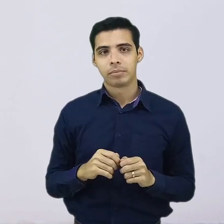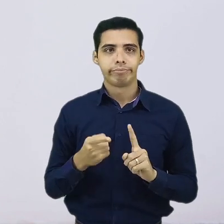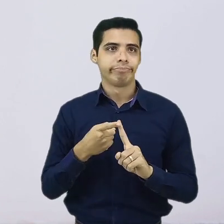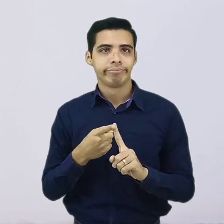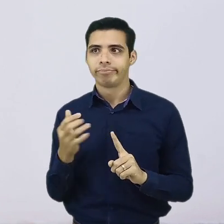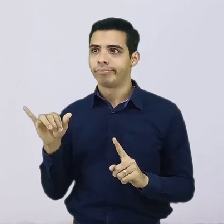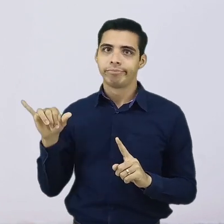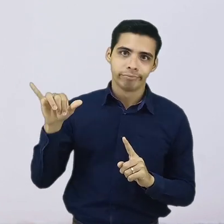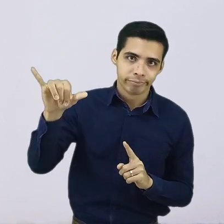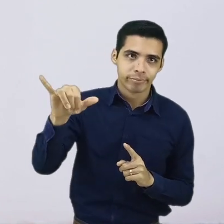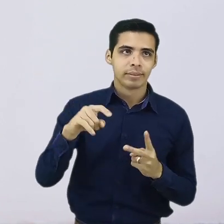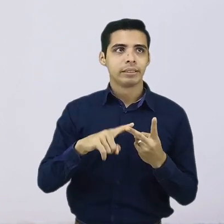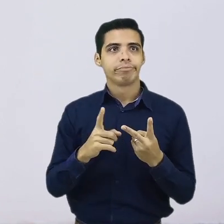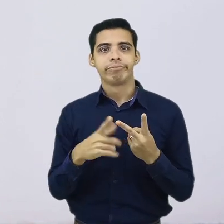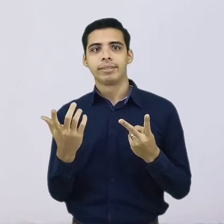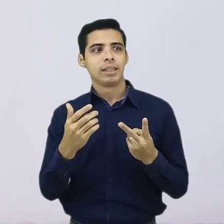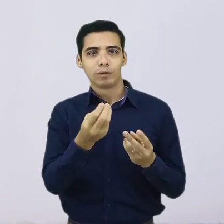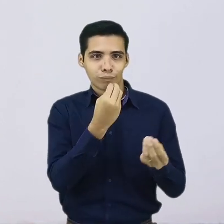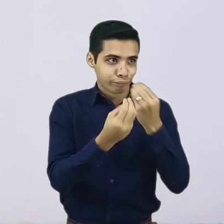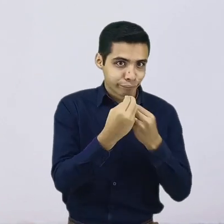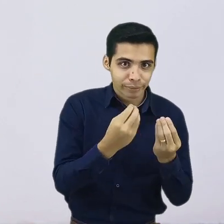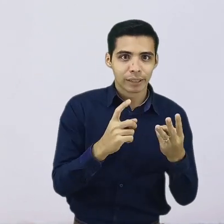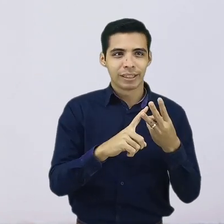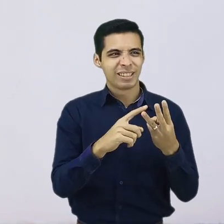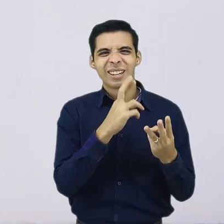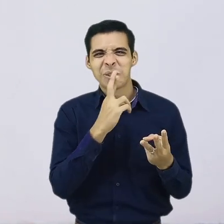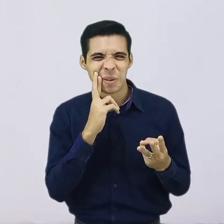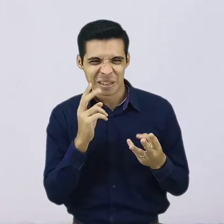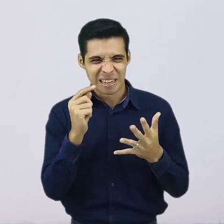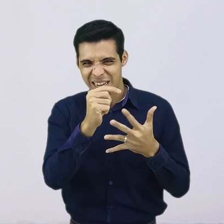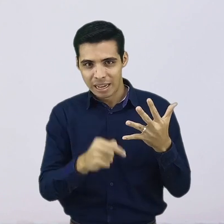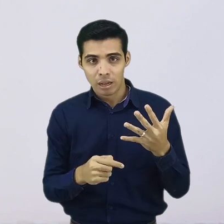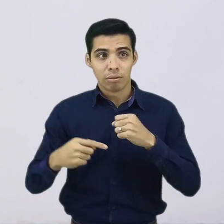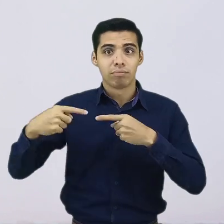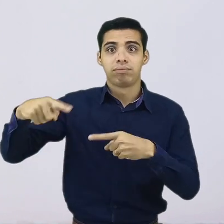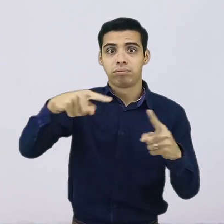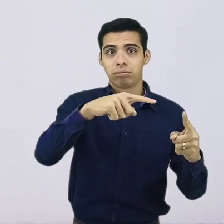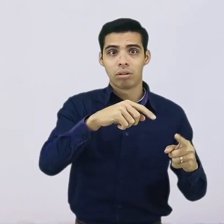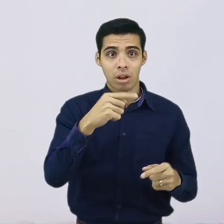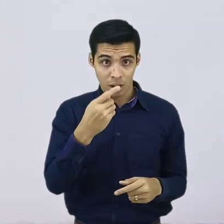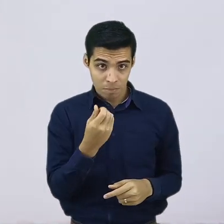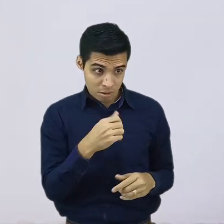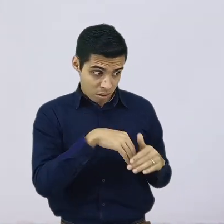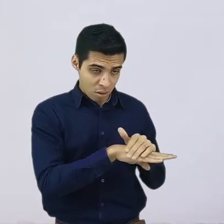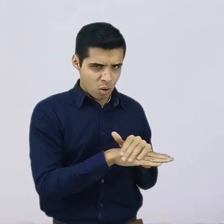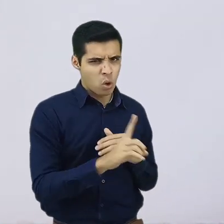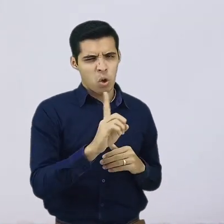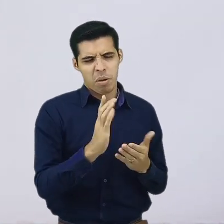y las salidas, ya que estrictamente esto no es necesario y no tenemos que contarlo dentro de nuestro colchón de emergencias. Otro punto a mencionar es